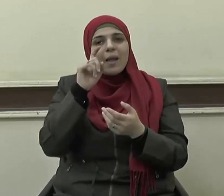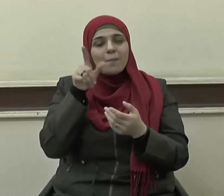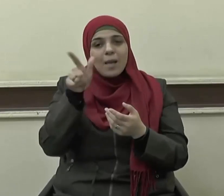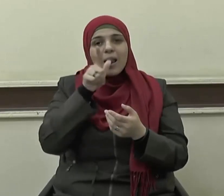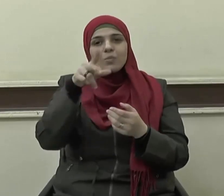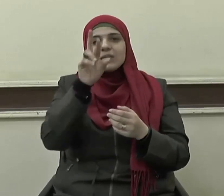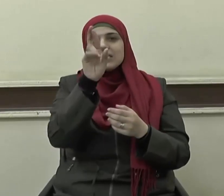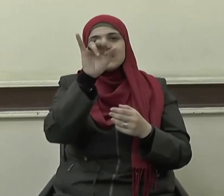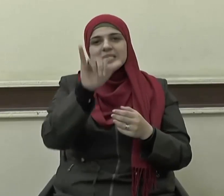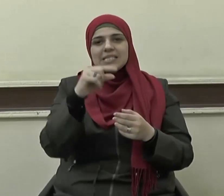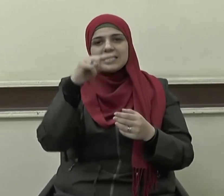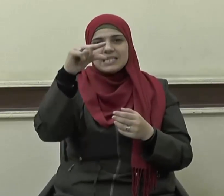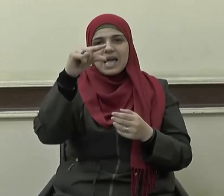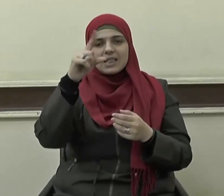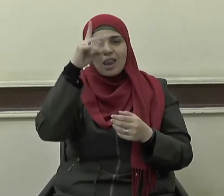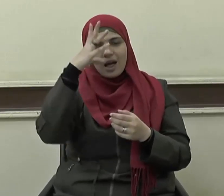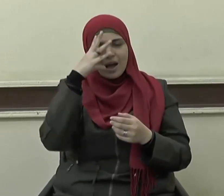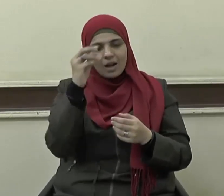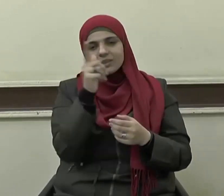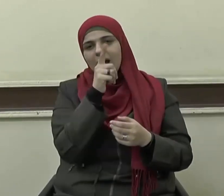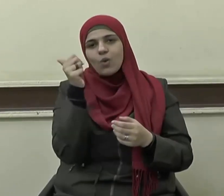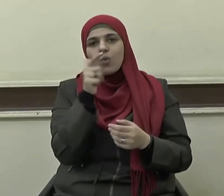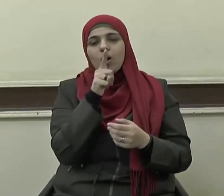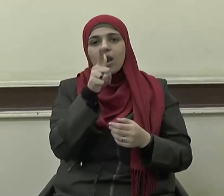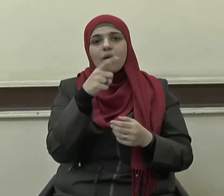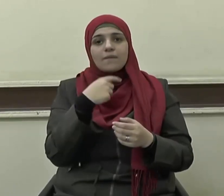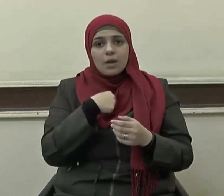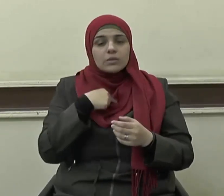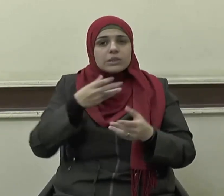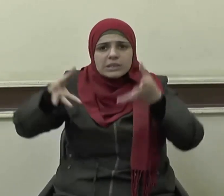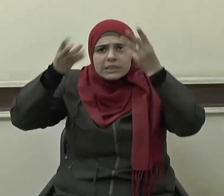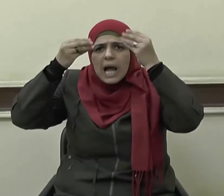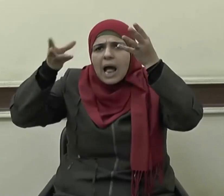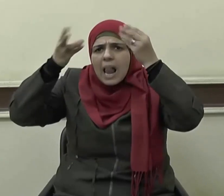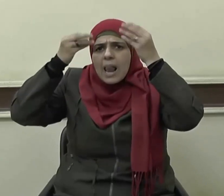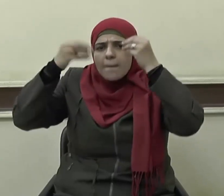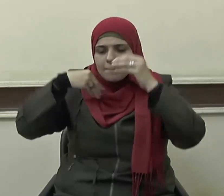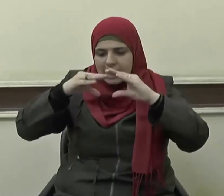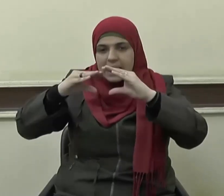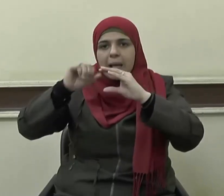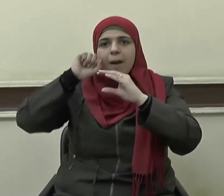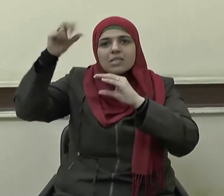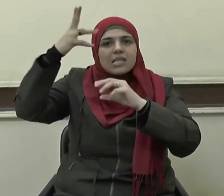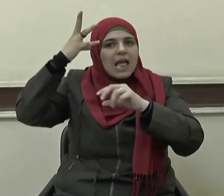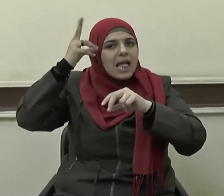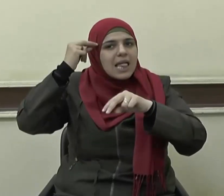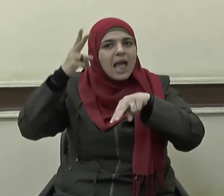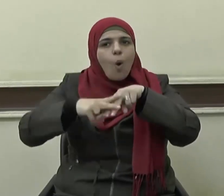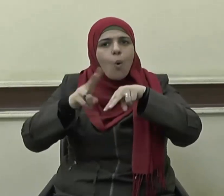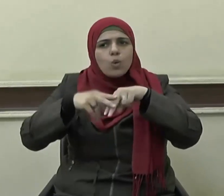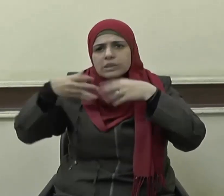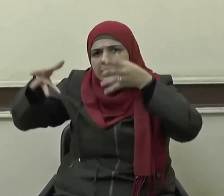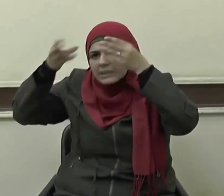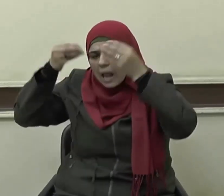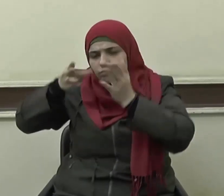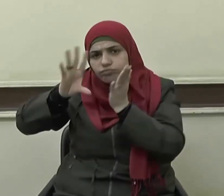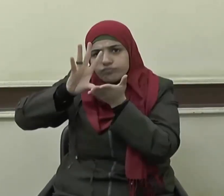زيد رضي الله عنه فتعلمت له كتابهم ما مرت بي خمس